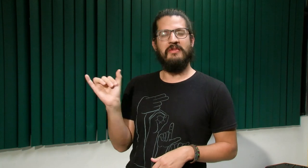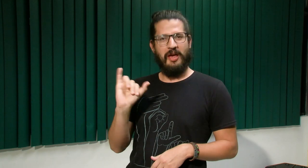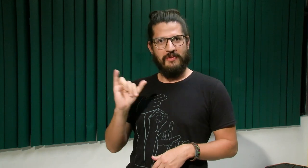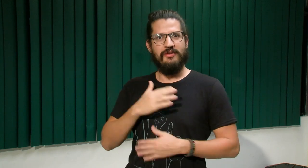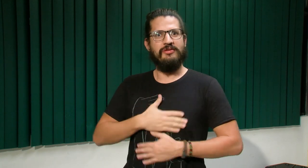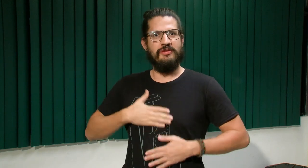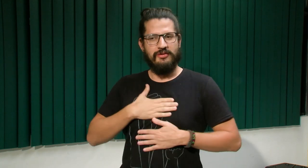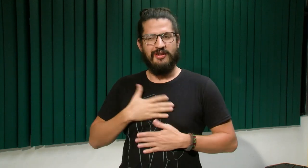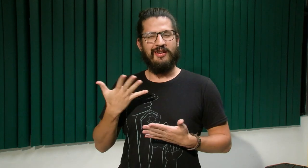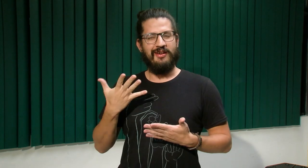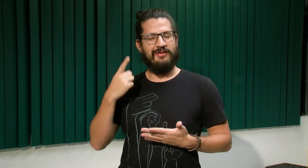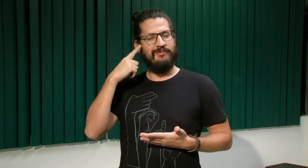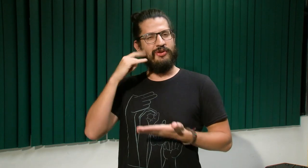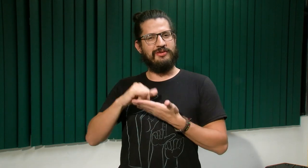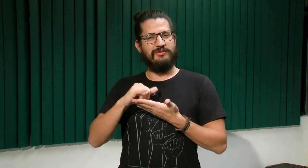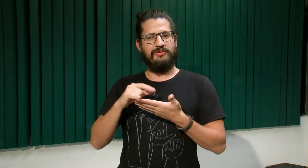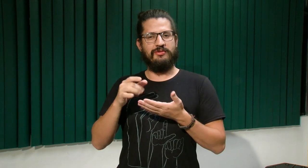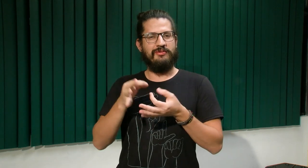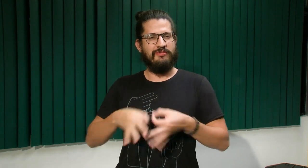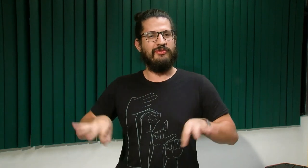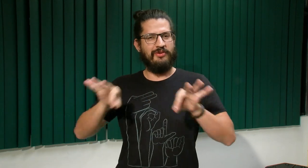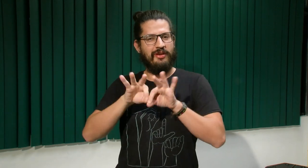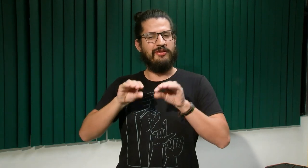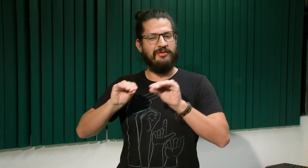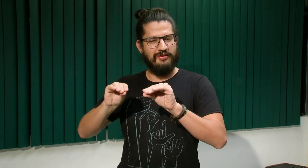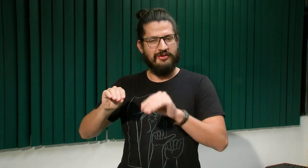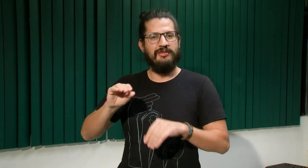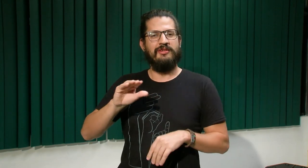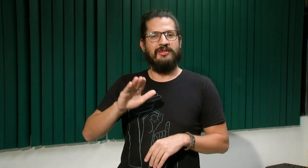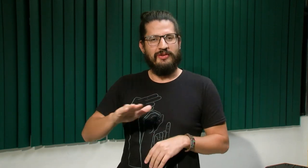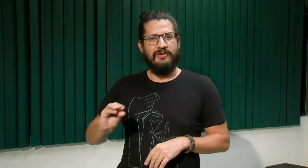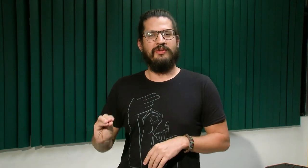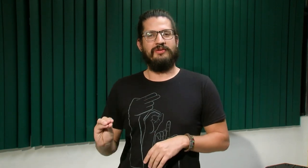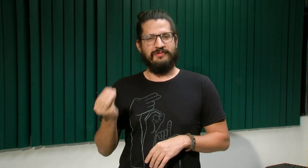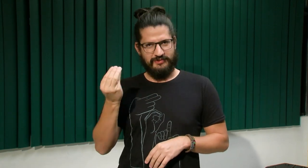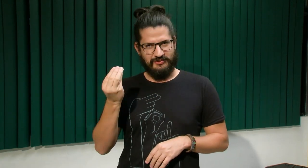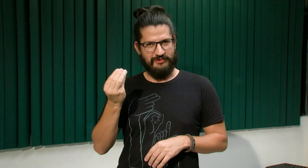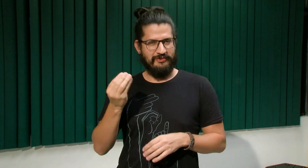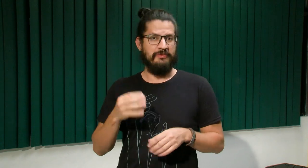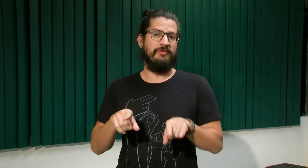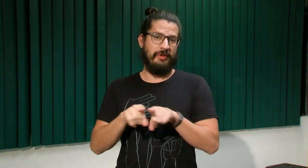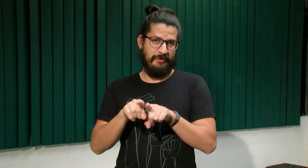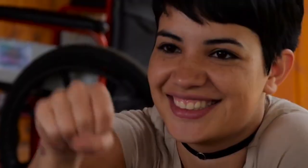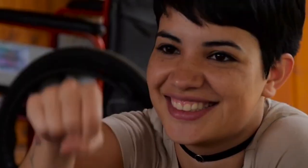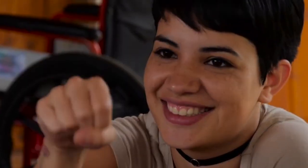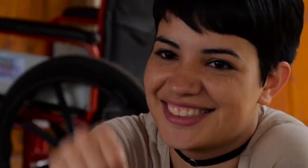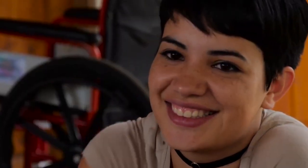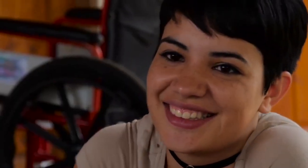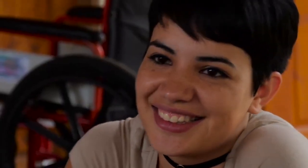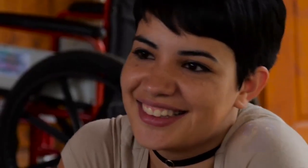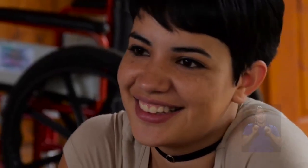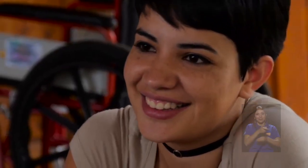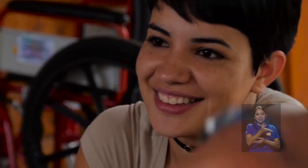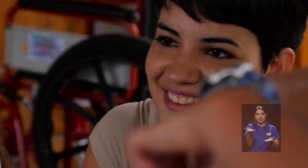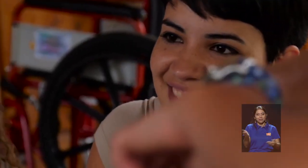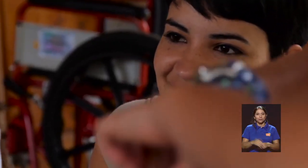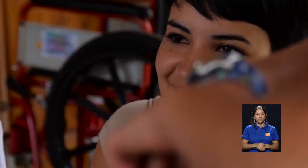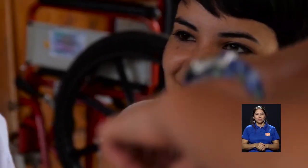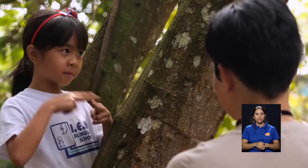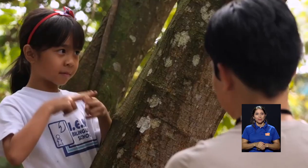Y bueno, vimos que con los jóvenes igual y por eso nos pareció importante enseñarles a ellos. La plataforma Hands